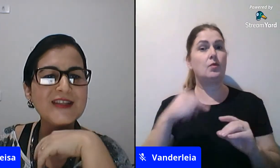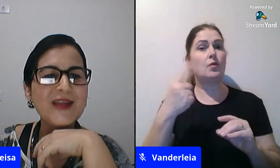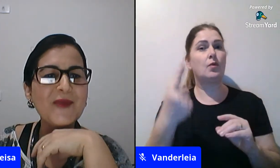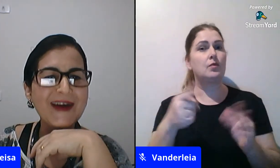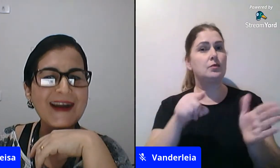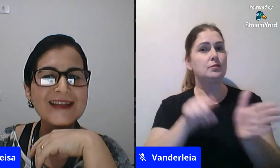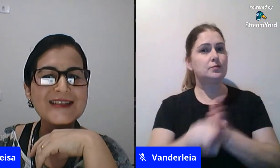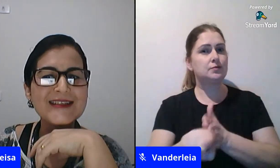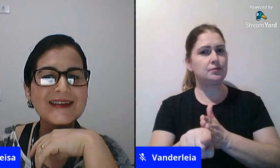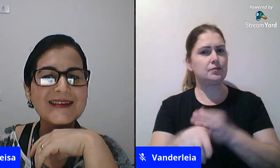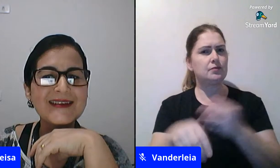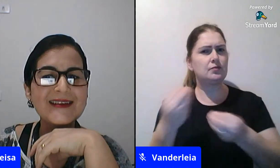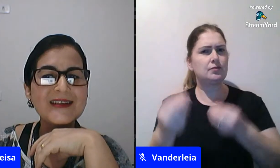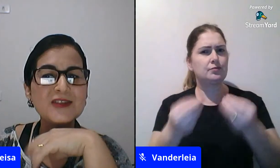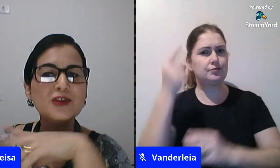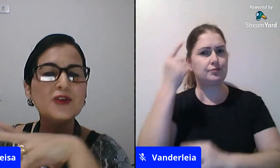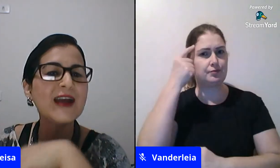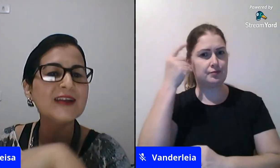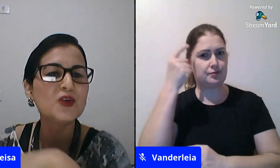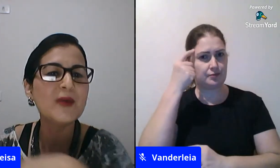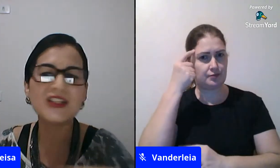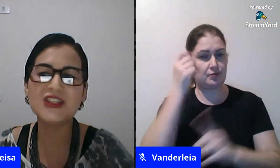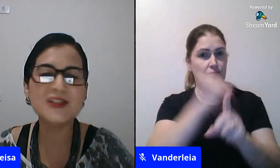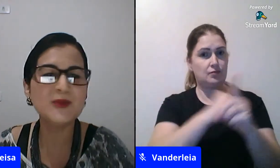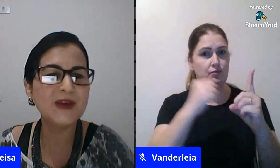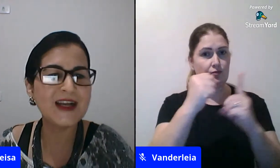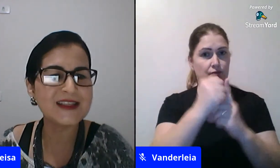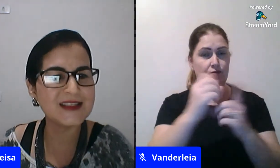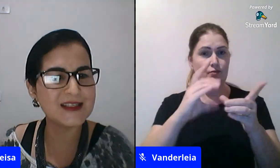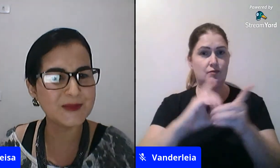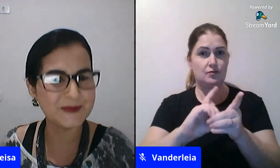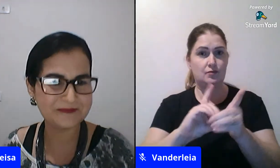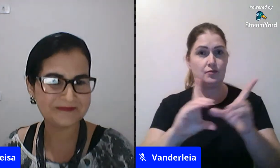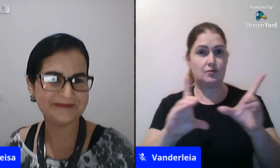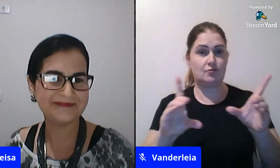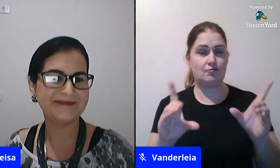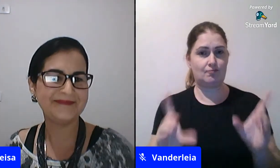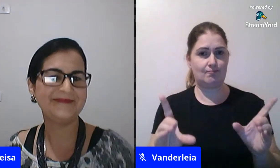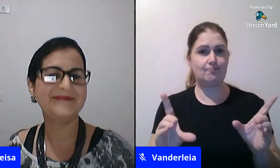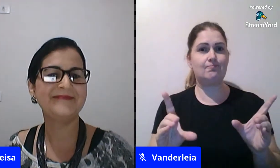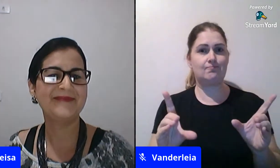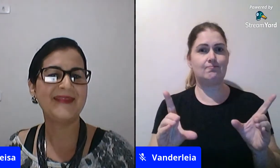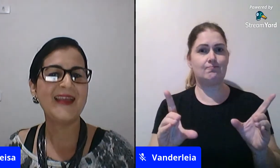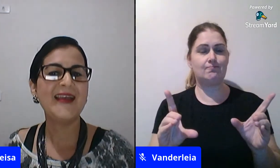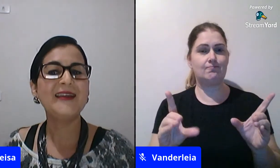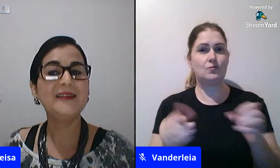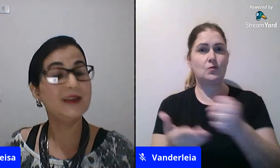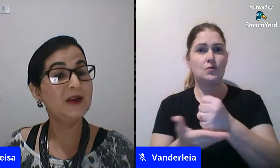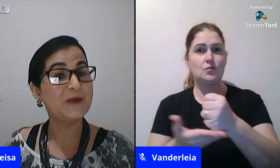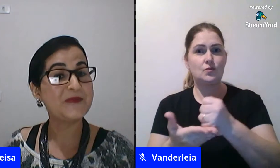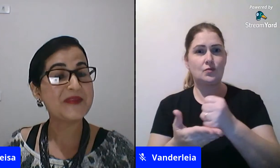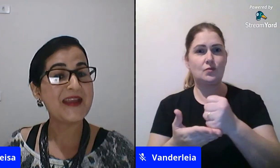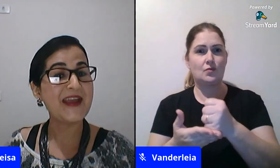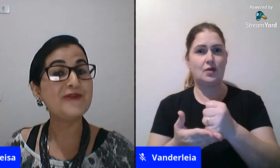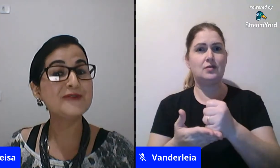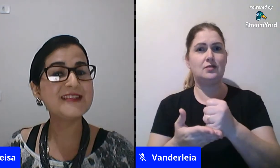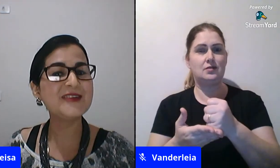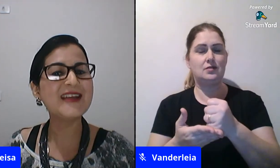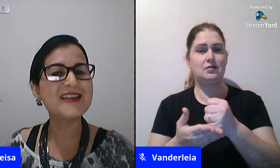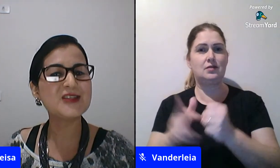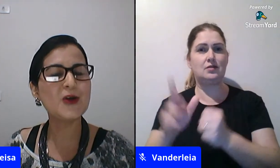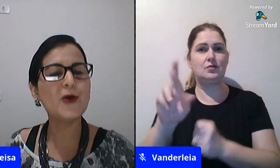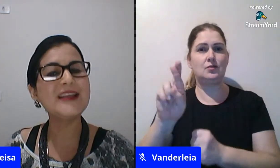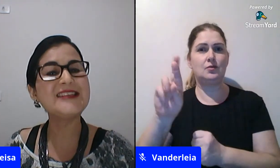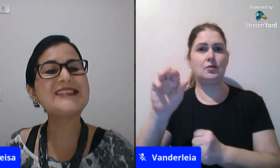sociedade democrática estruturada estruturada no machismo e no racismo então é